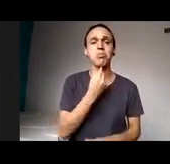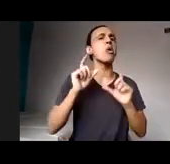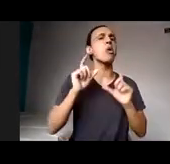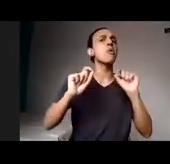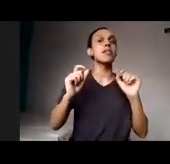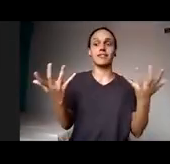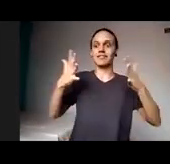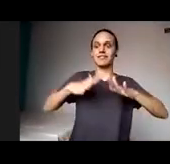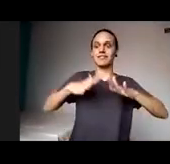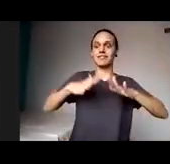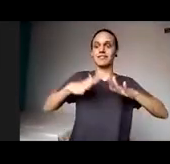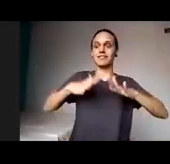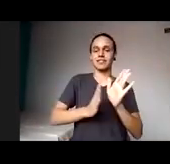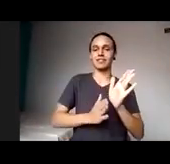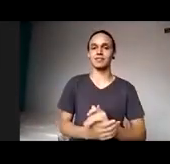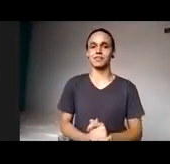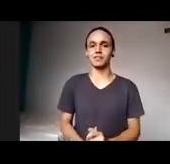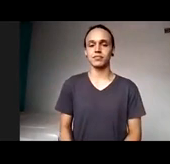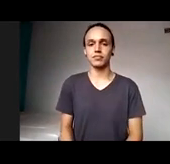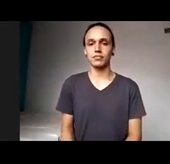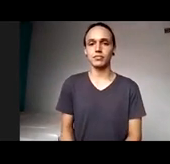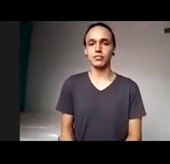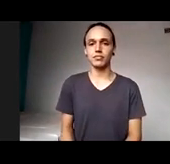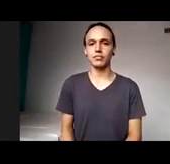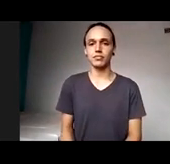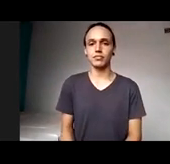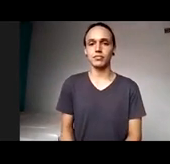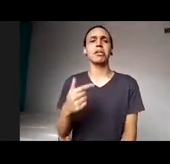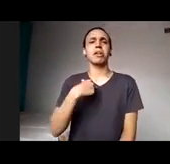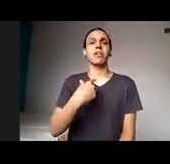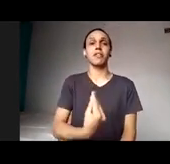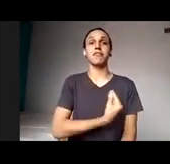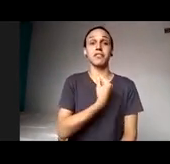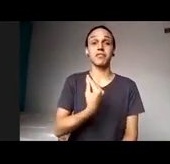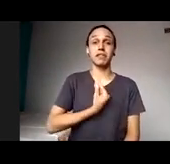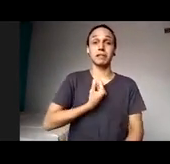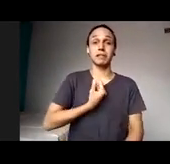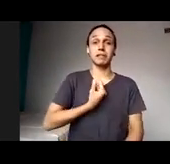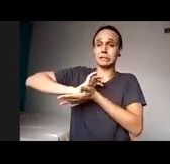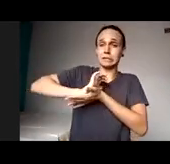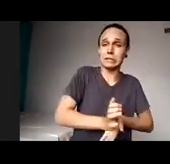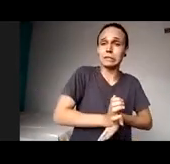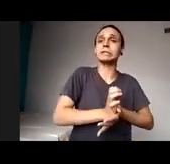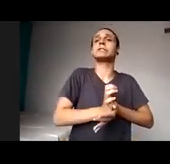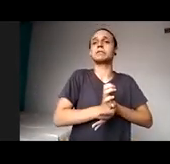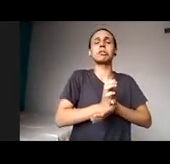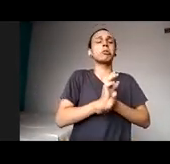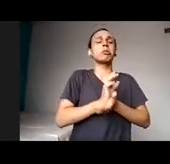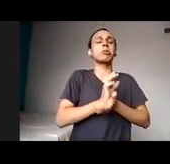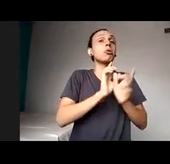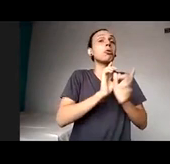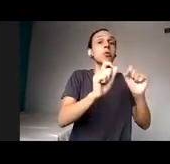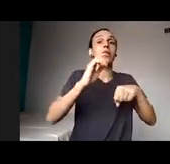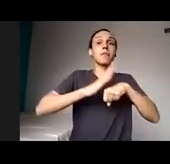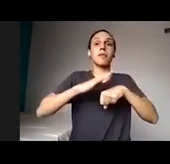nem tinham nomes. Eu vivi o bullying e o capacitismo tinham